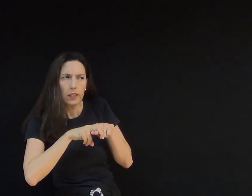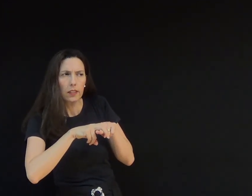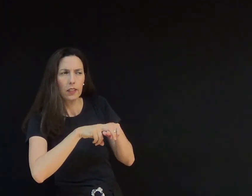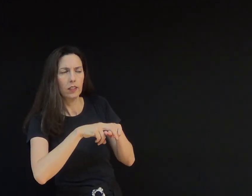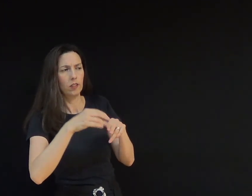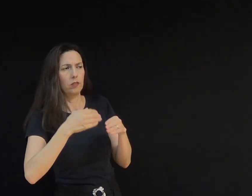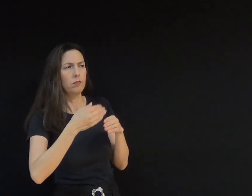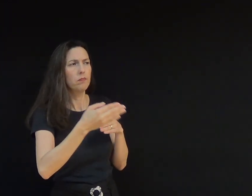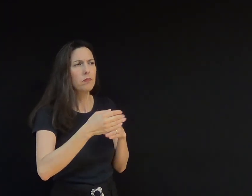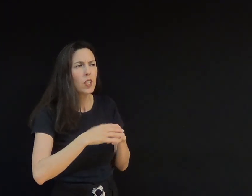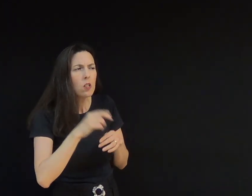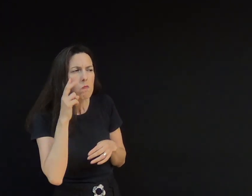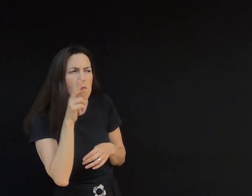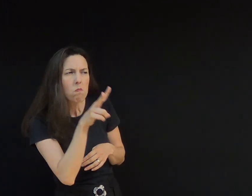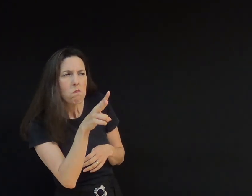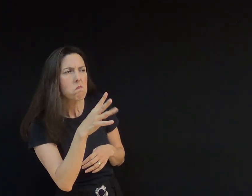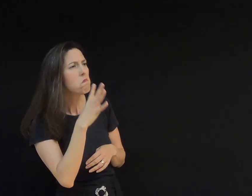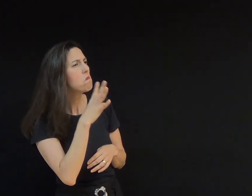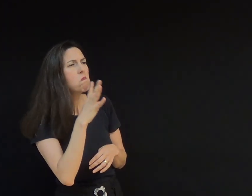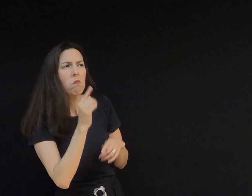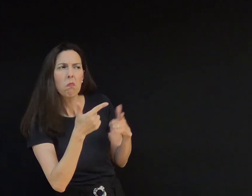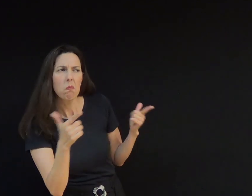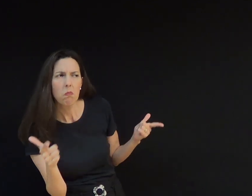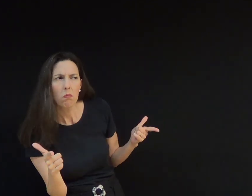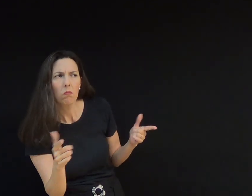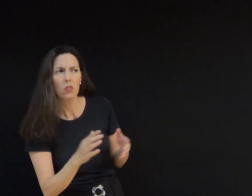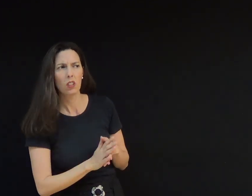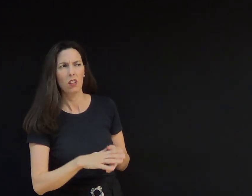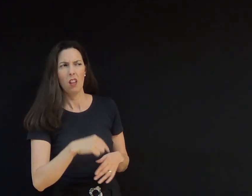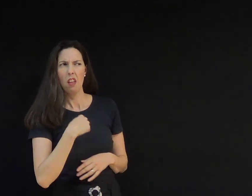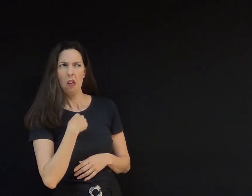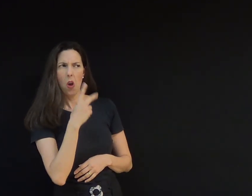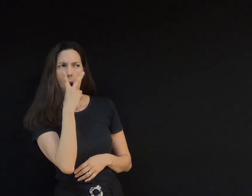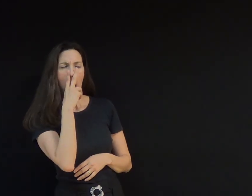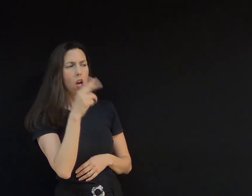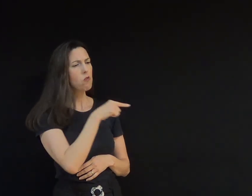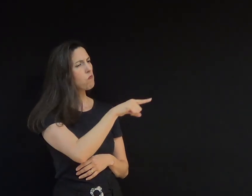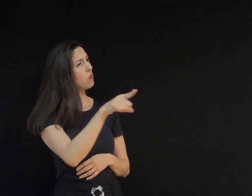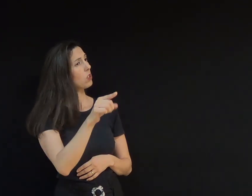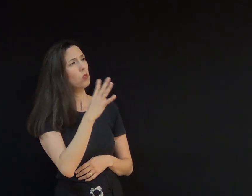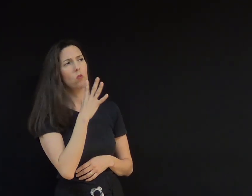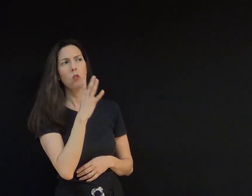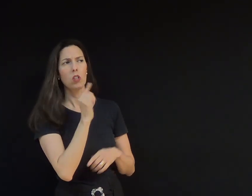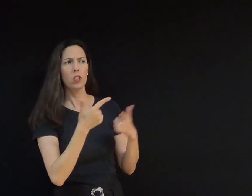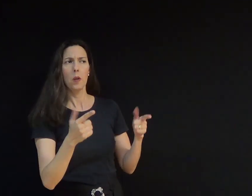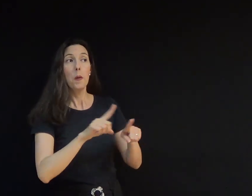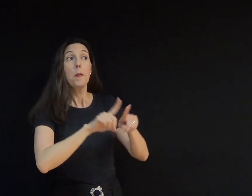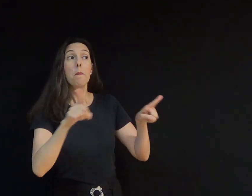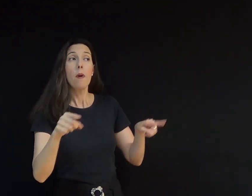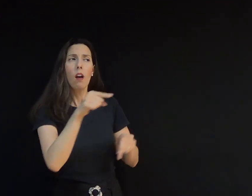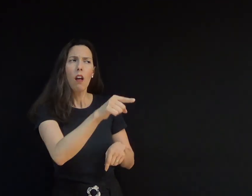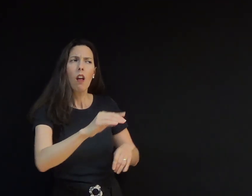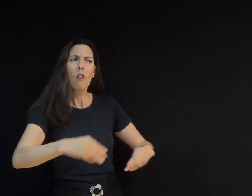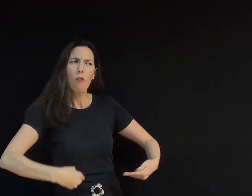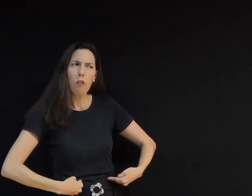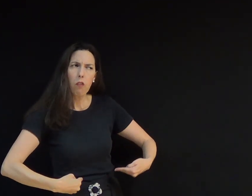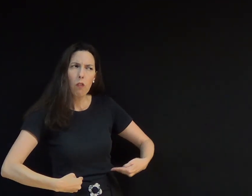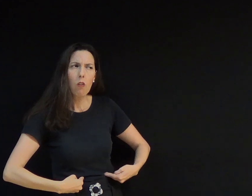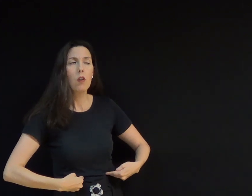Ela não os conheceu, ela disse, acho que não os conheço, mas devem estar com fome. Por favor, entram e comam